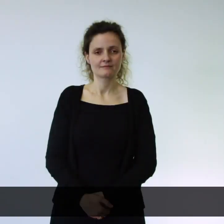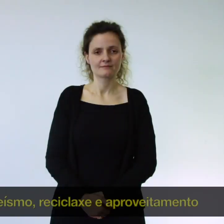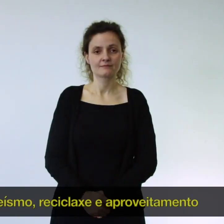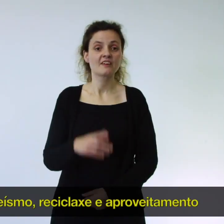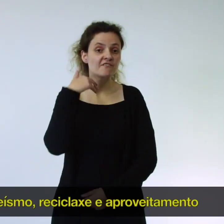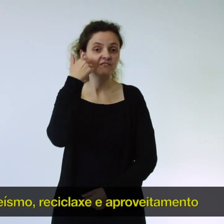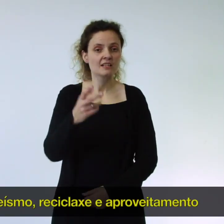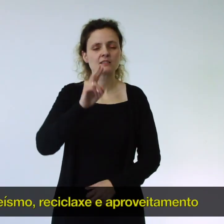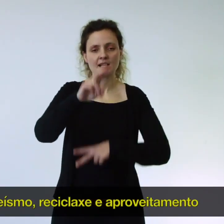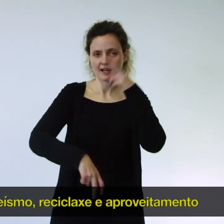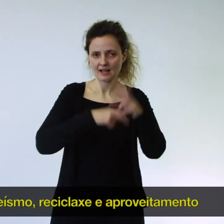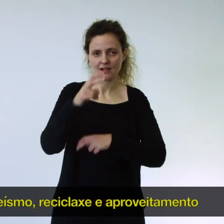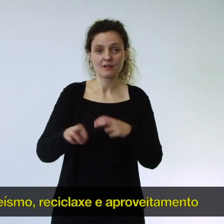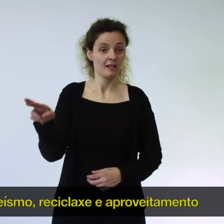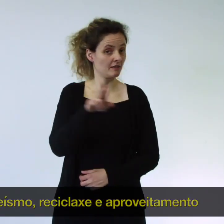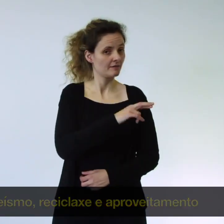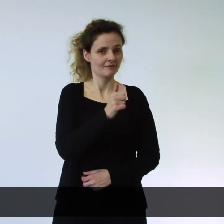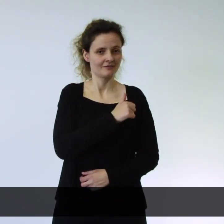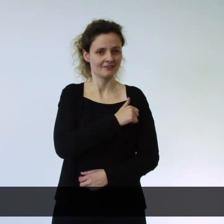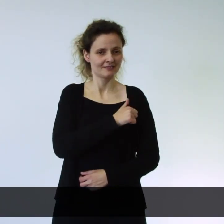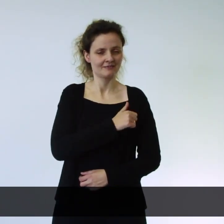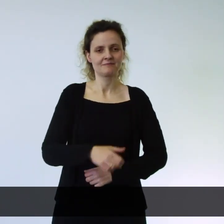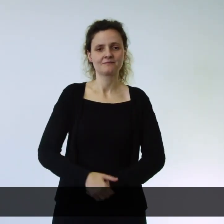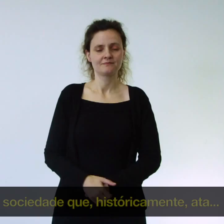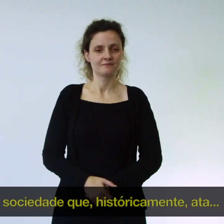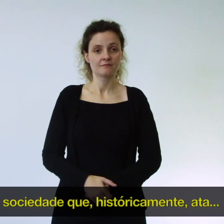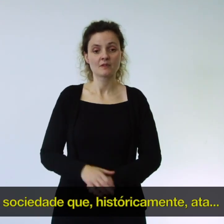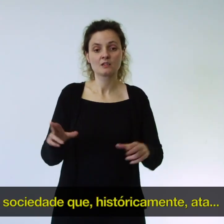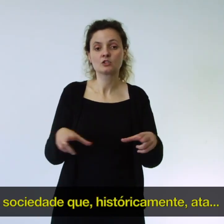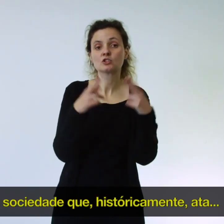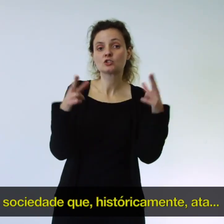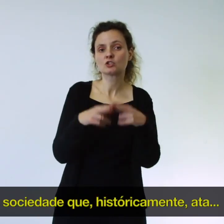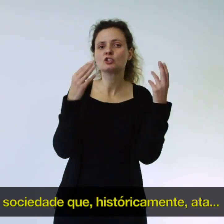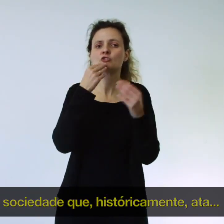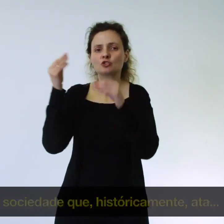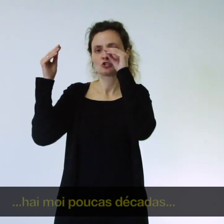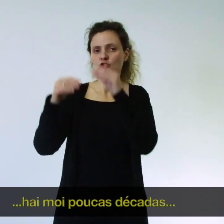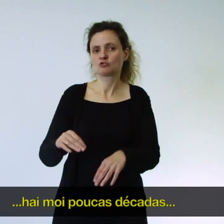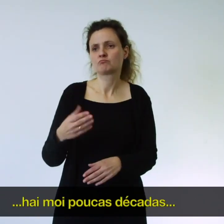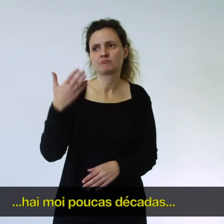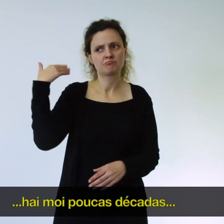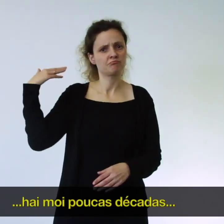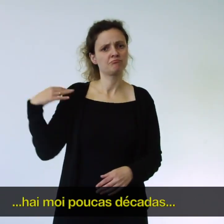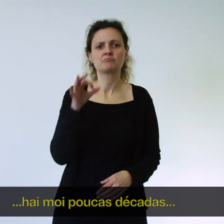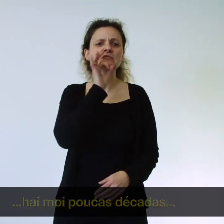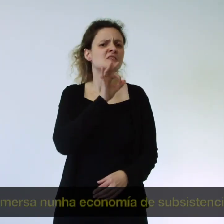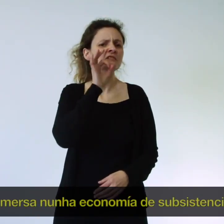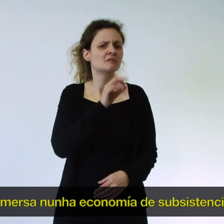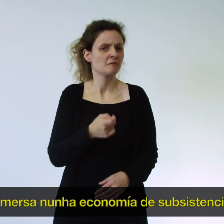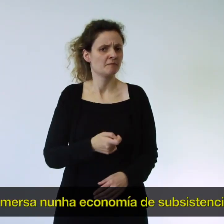Feísmo, reciclase e reaproveitamento Unha sociedade que históricamente, ata hai moi poucas décadas, viviu inmersa